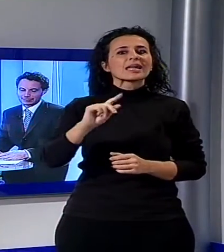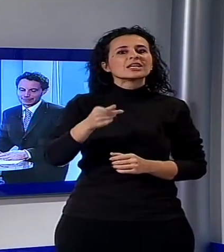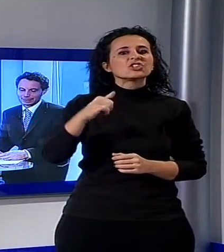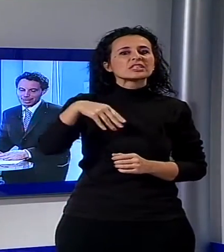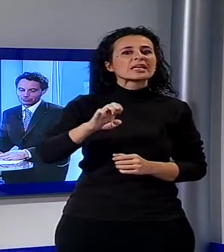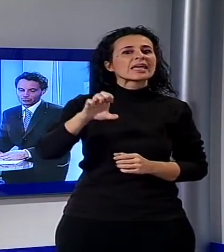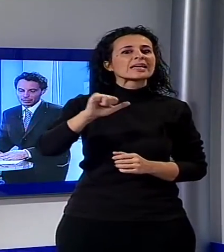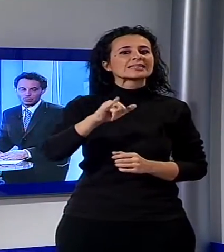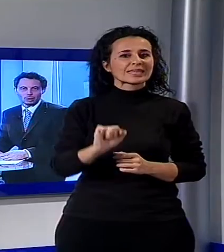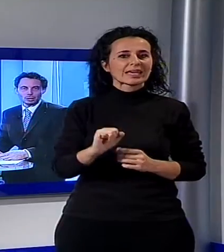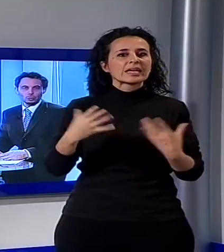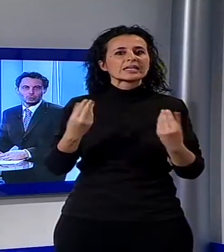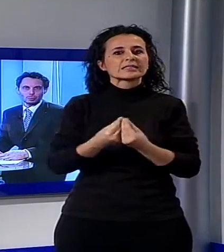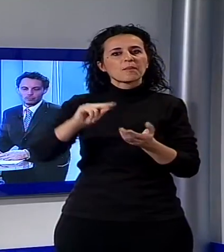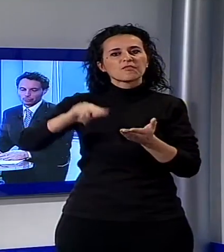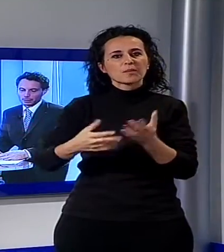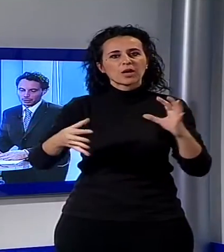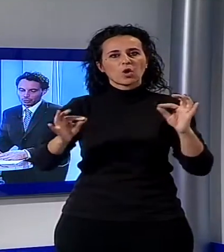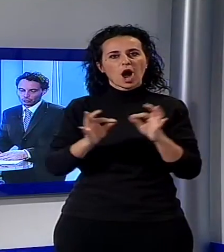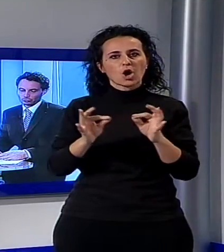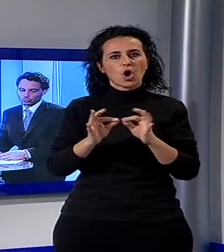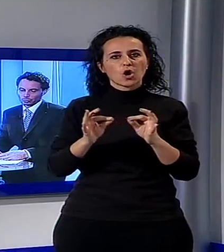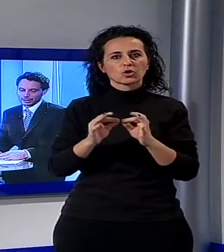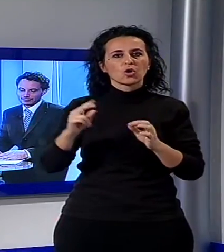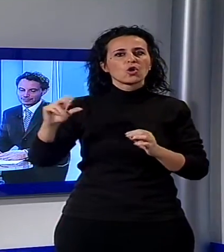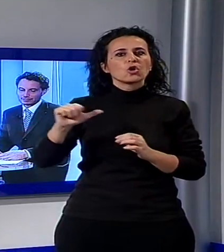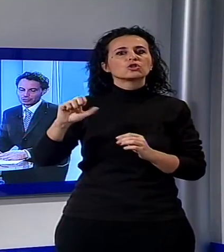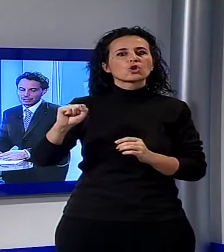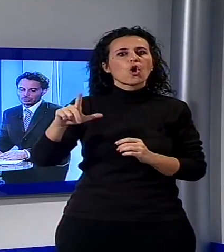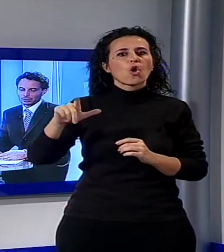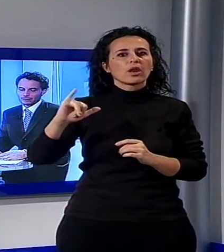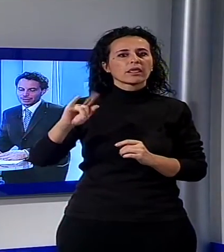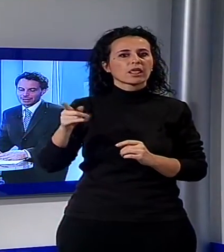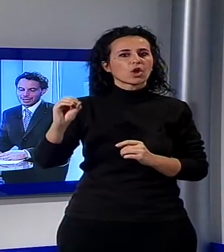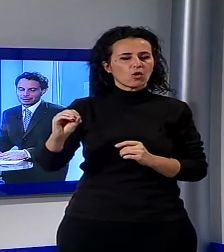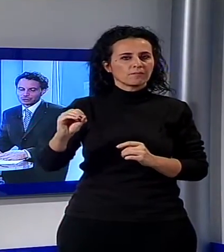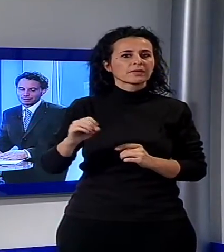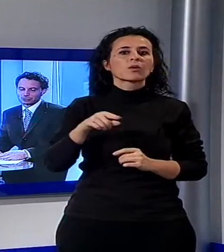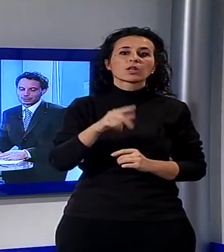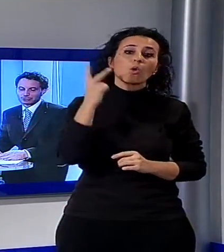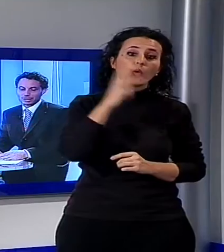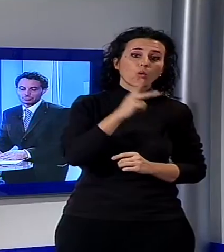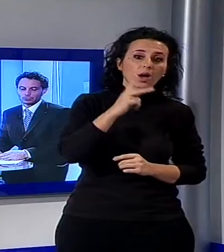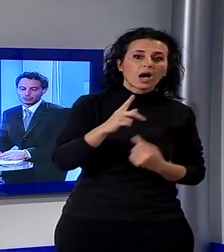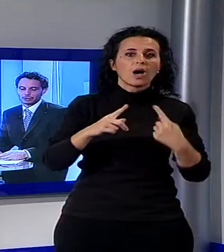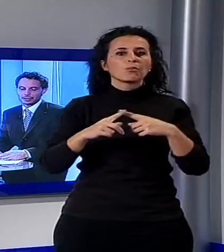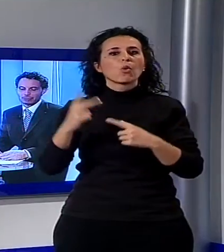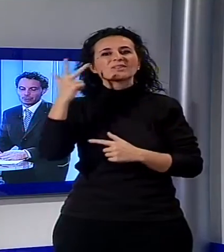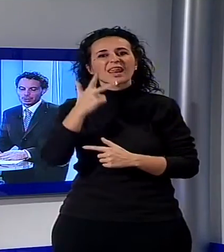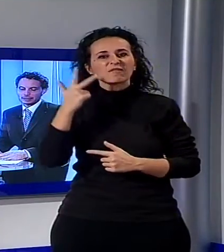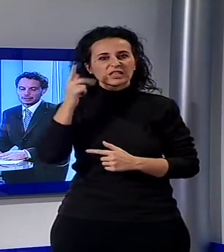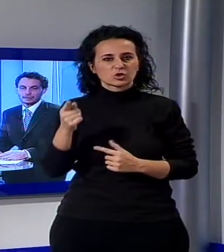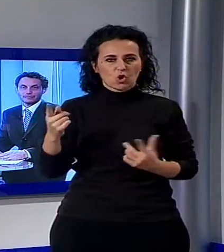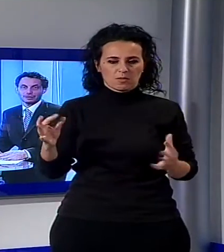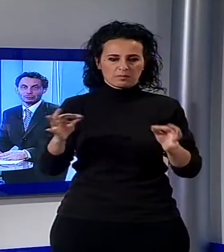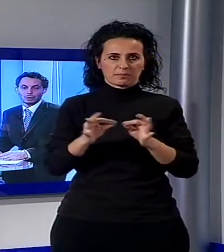della latteria Soligo. Dunque il nuovo colosso lucchese trebigiano varrà a regime circa 100 milioni di euro